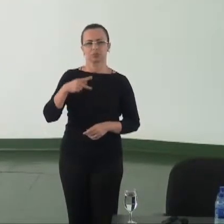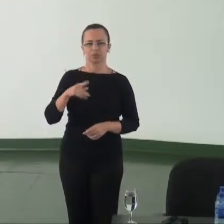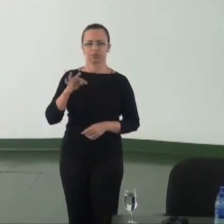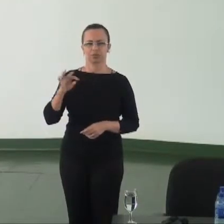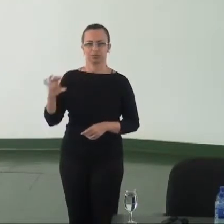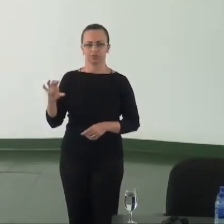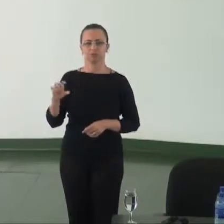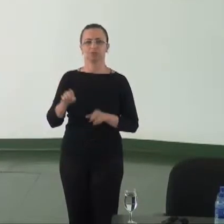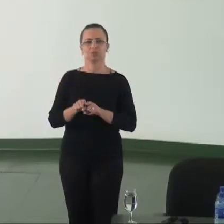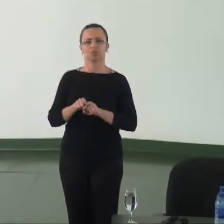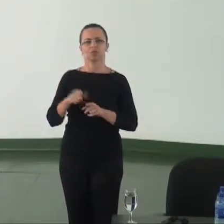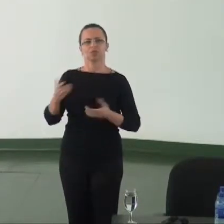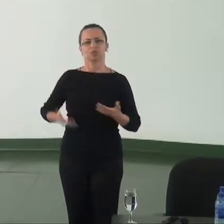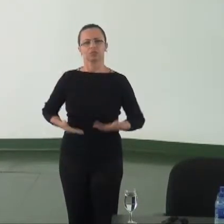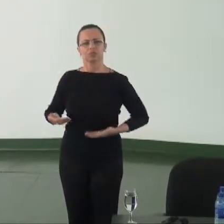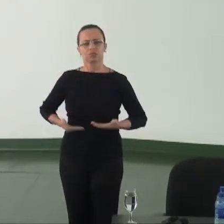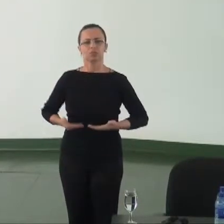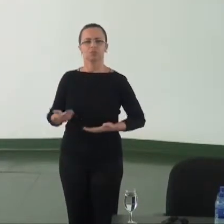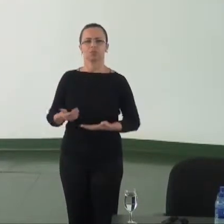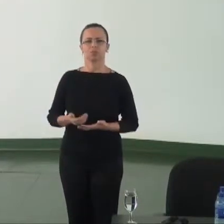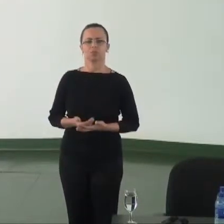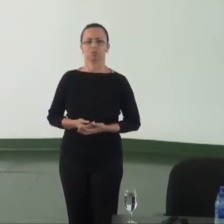sessão de serviços e realização